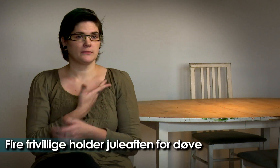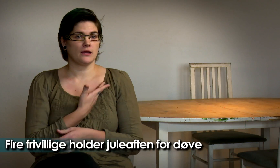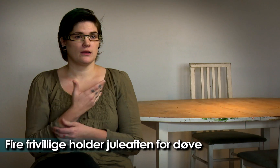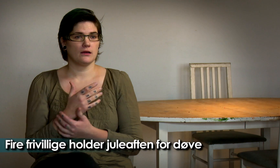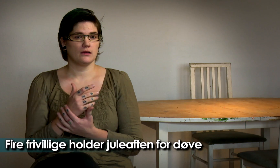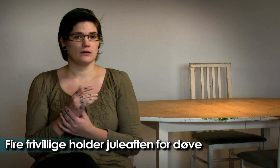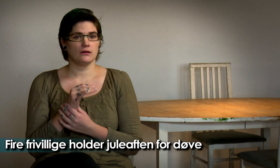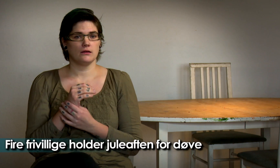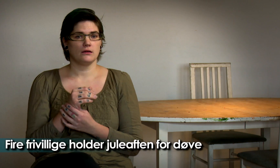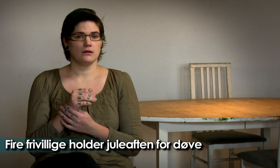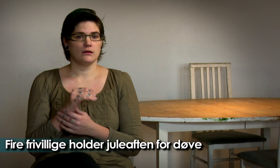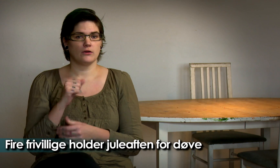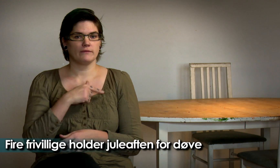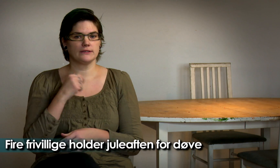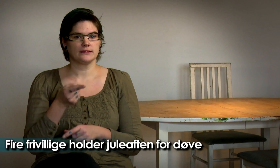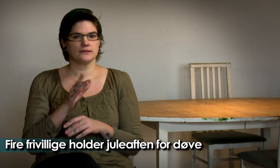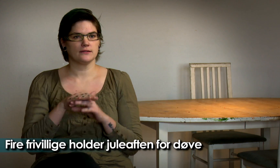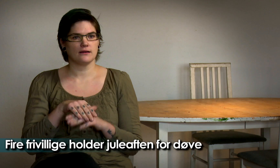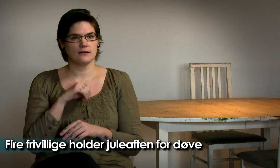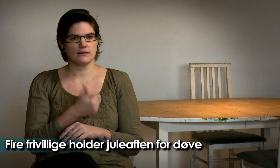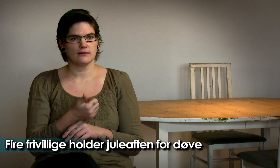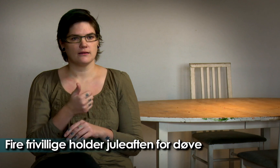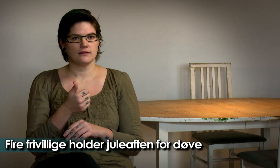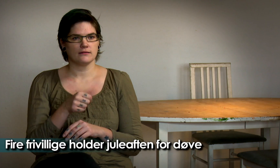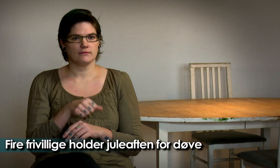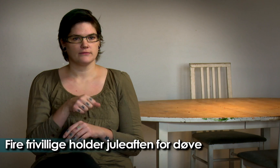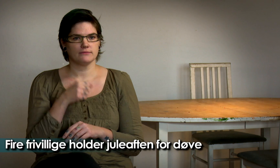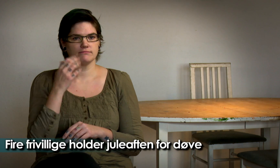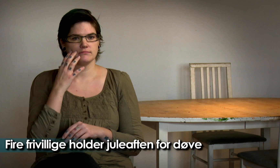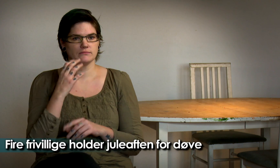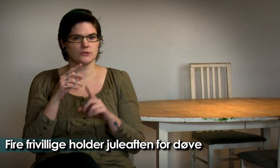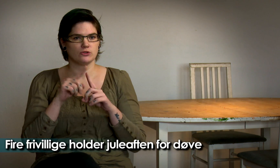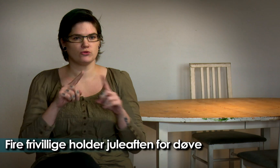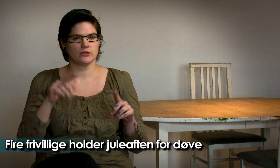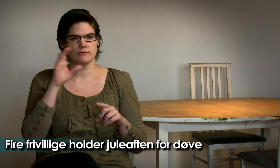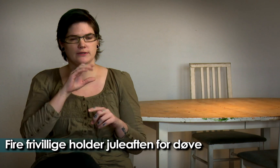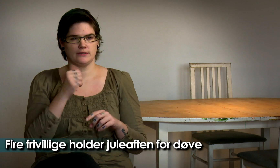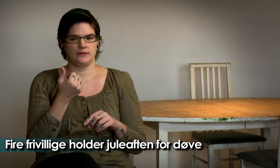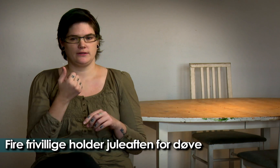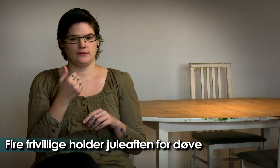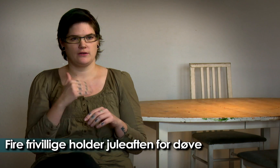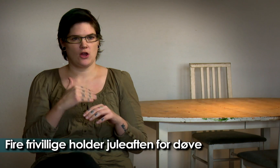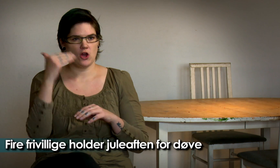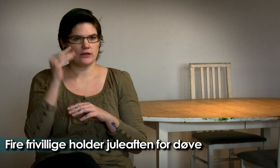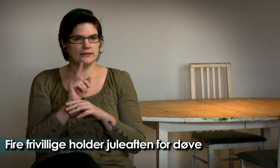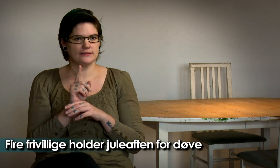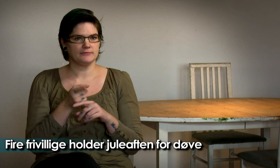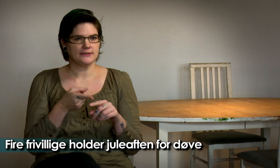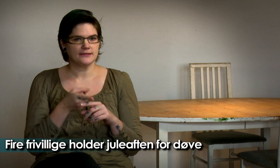faktisk meget. Når vi sidder alene en juleaften, ja, så er det kedeligt. Juleaften er en højtid. Det er en